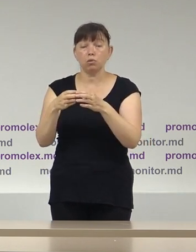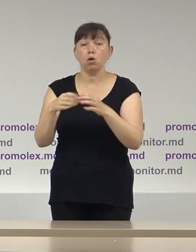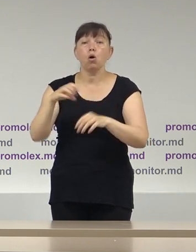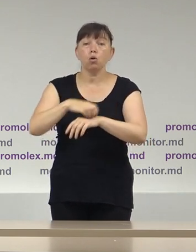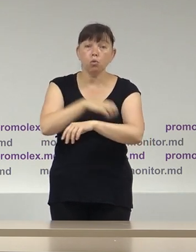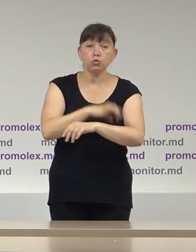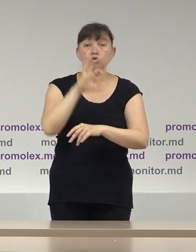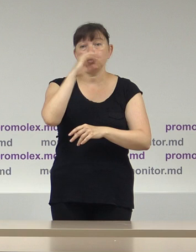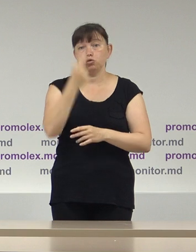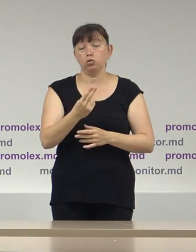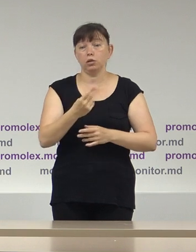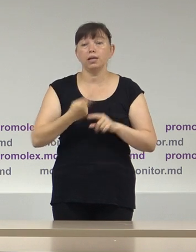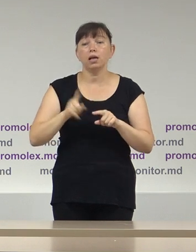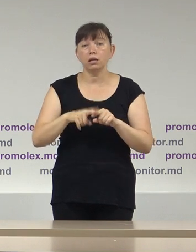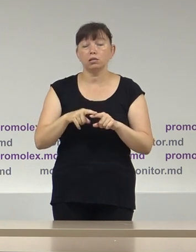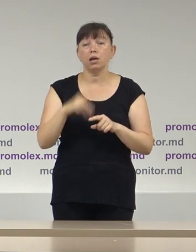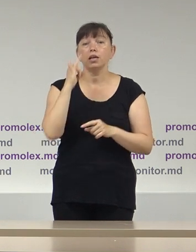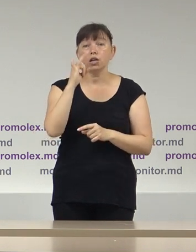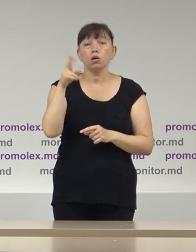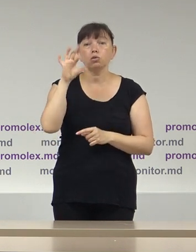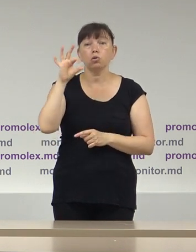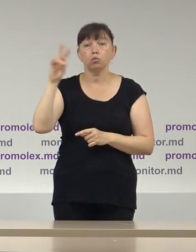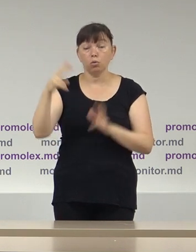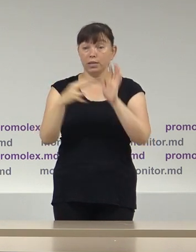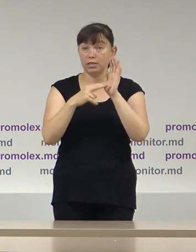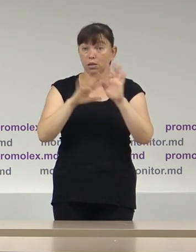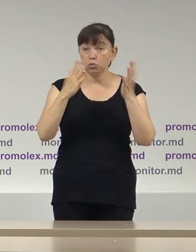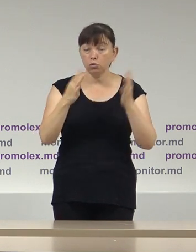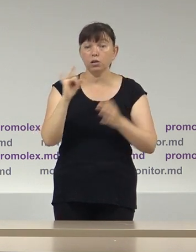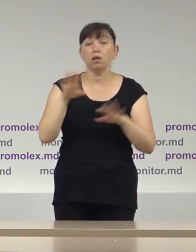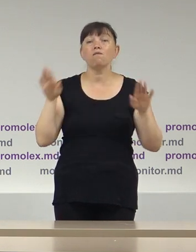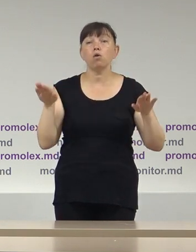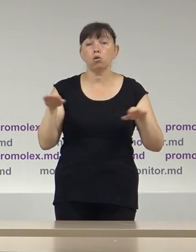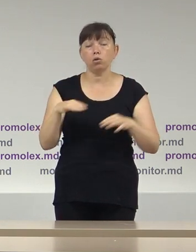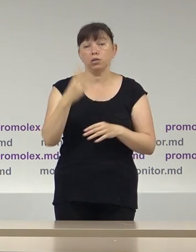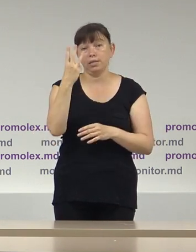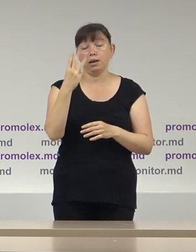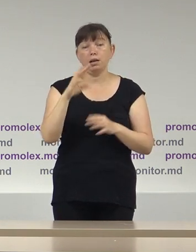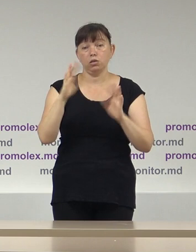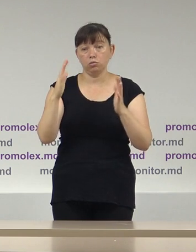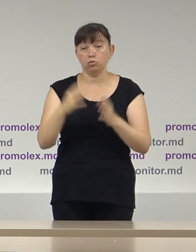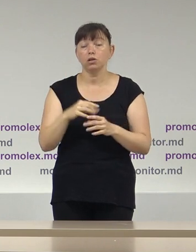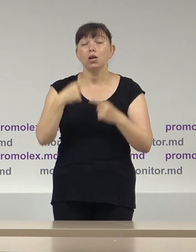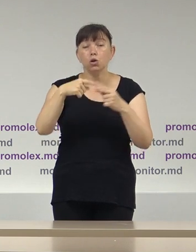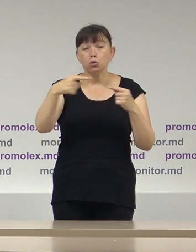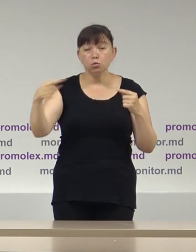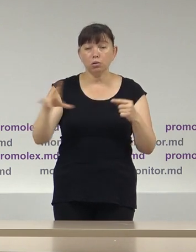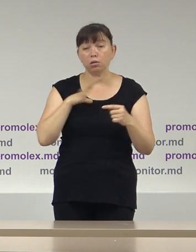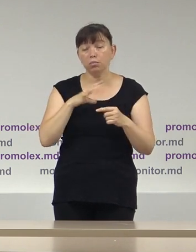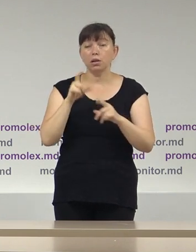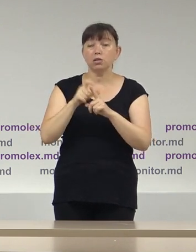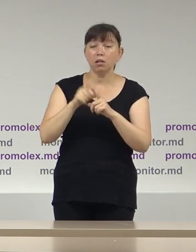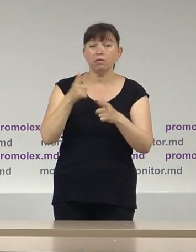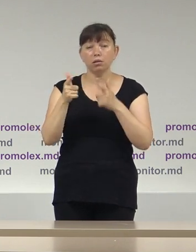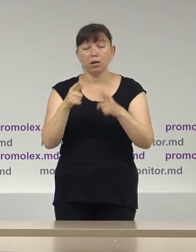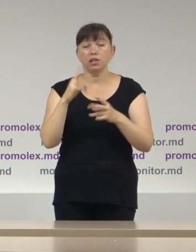comuniștilor și socialiștilor. Este vorba de Igor Dodon în 7 cazuri și Vladimir Voronin în 3 cazuri. Ceilalte discursuri au afectat